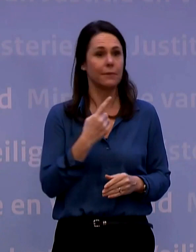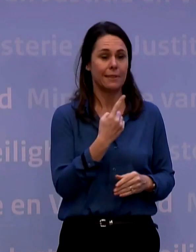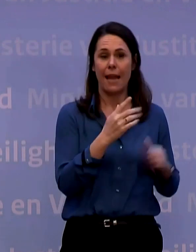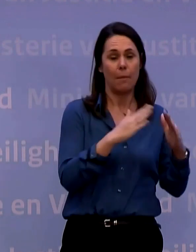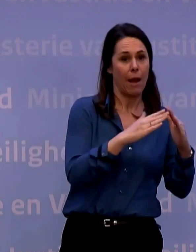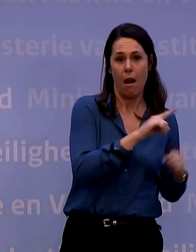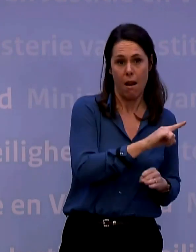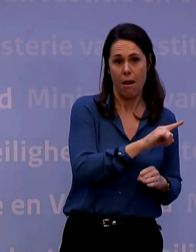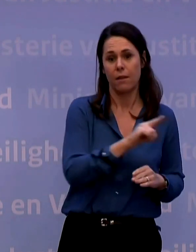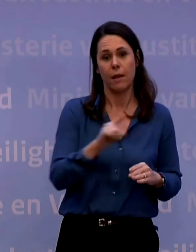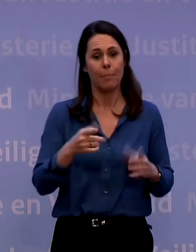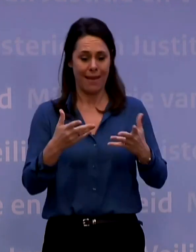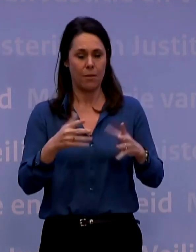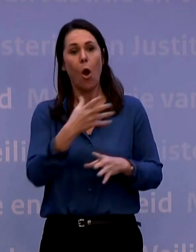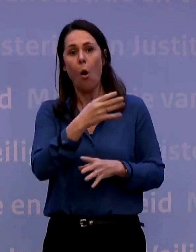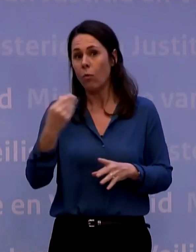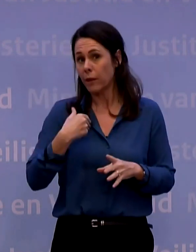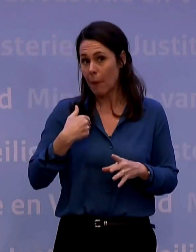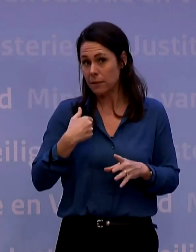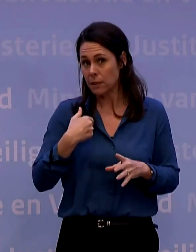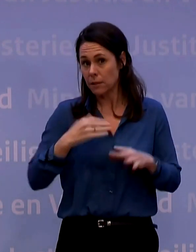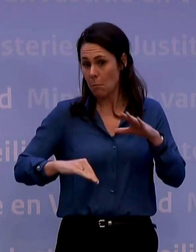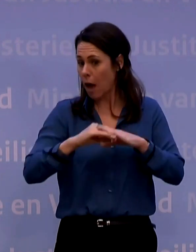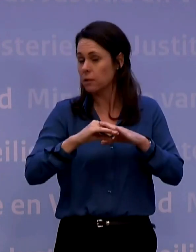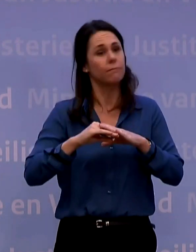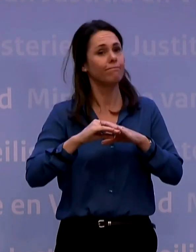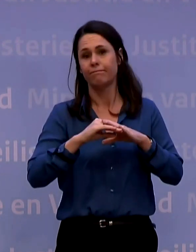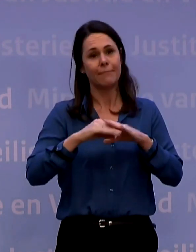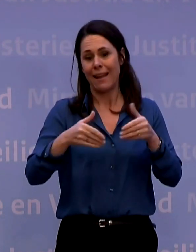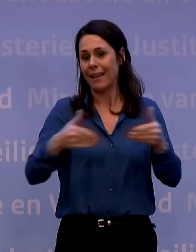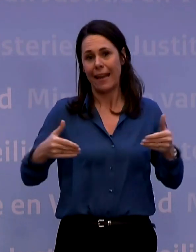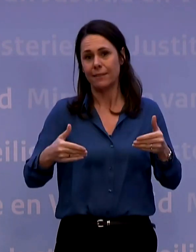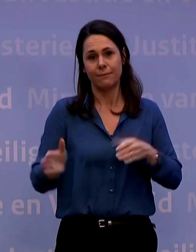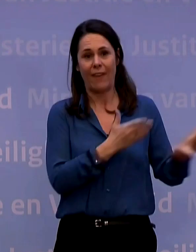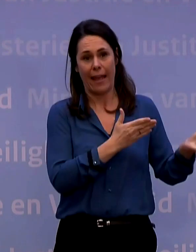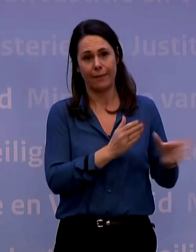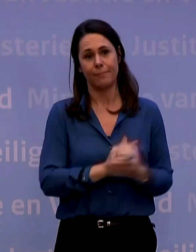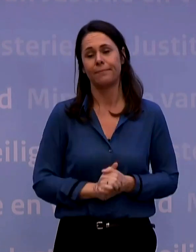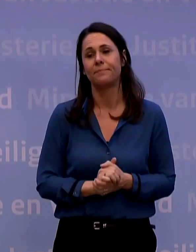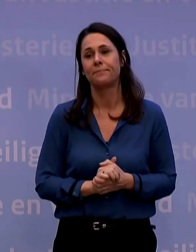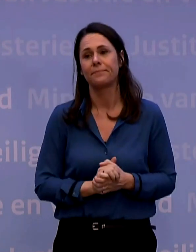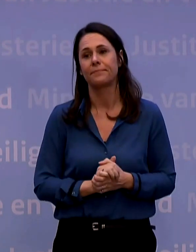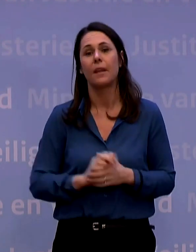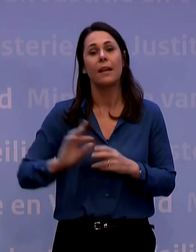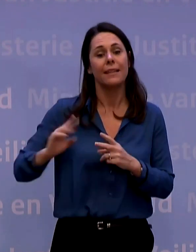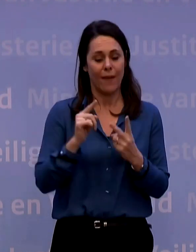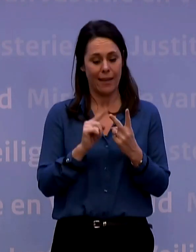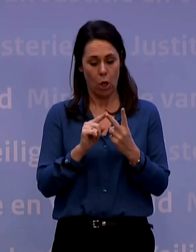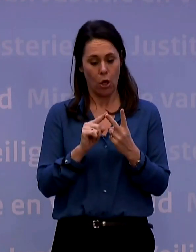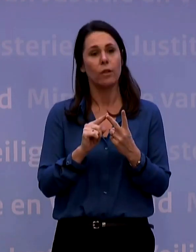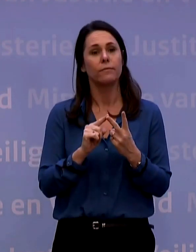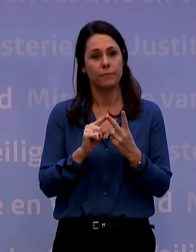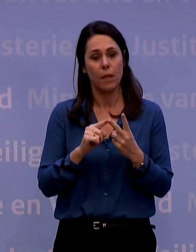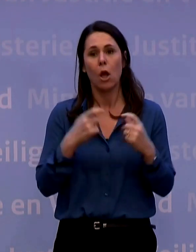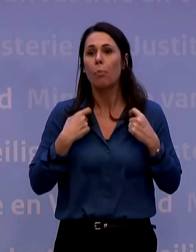geldt geen ondergrens meer van 100 personen. In de tweede plaats gaan we ervoor zorgen dat